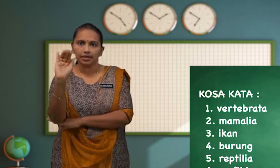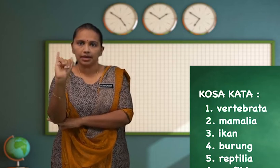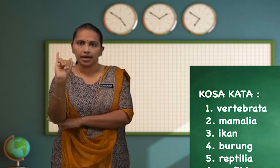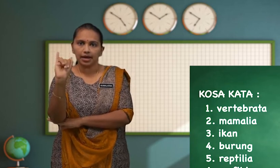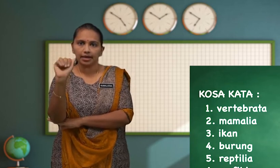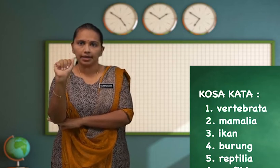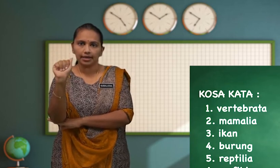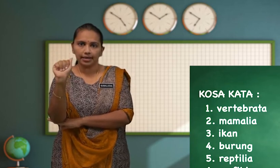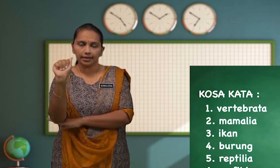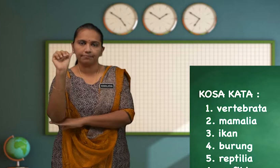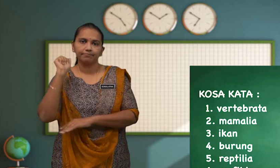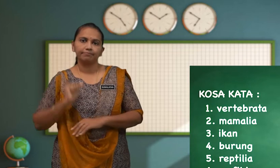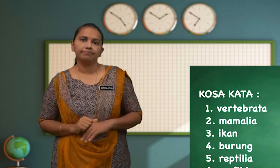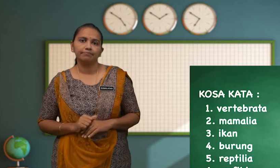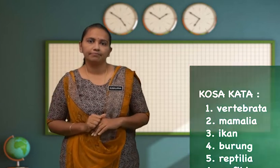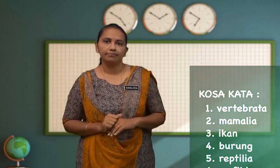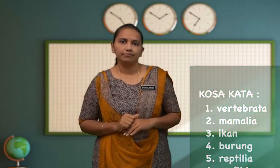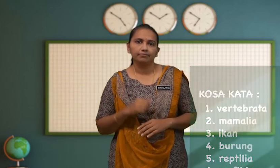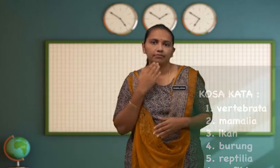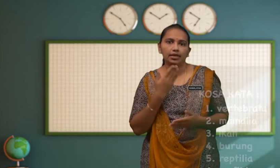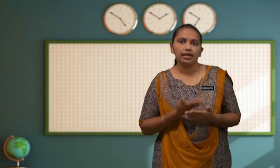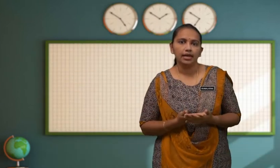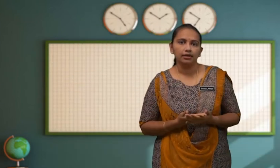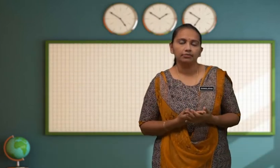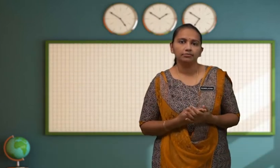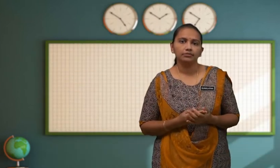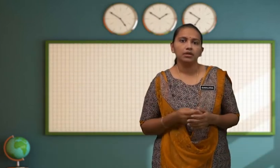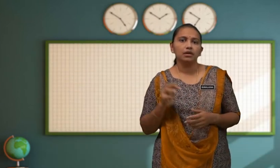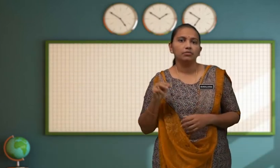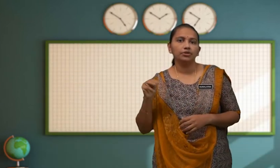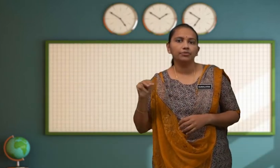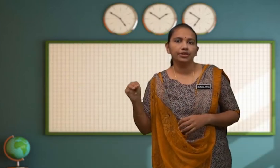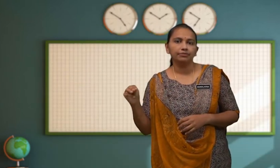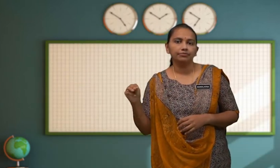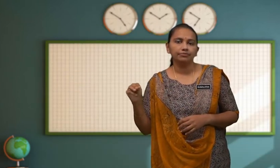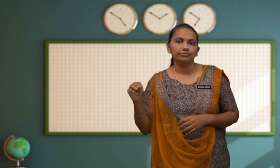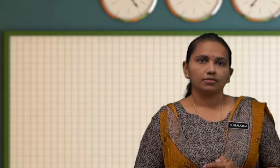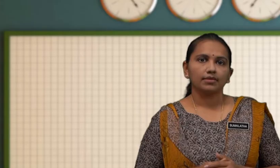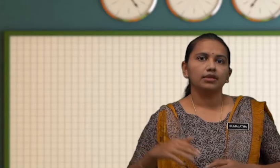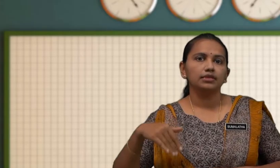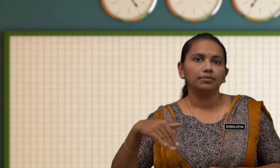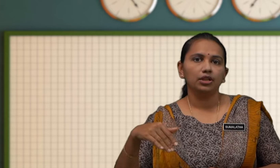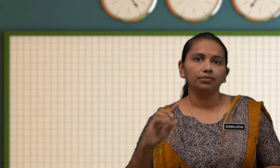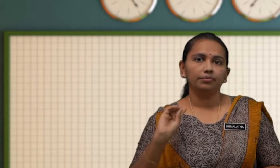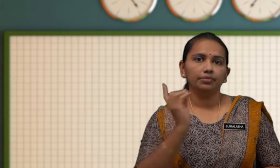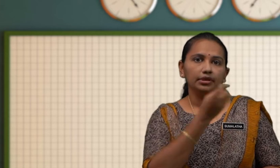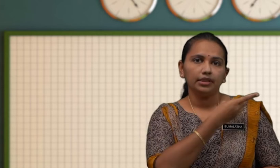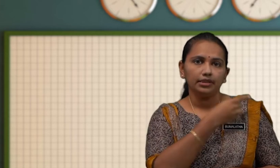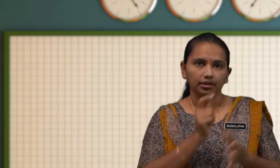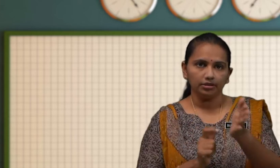-I-A Baiklah Murid-murid Sebelum kita